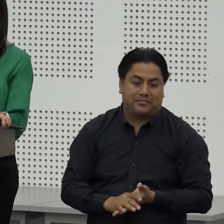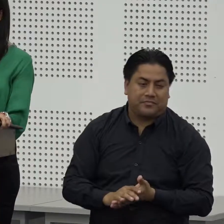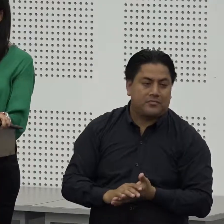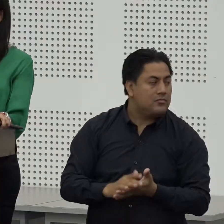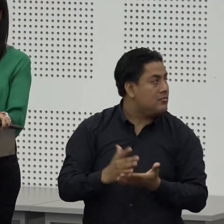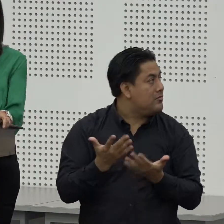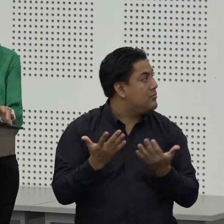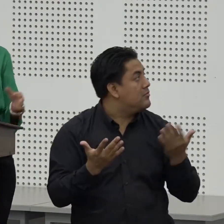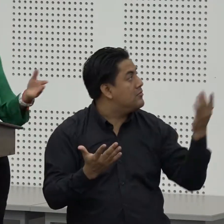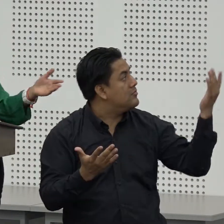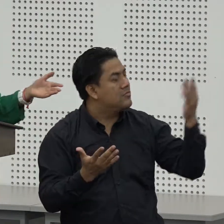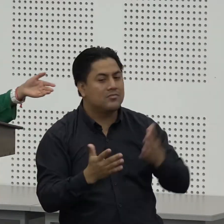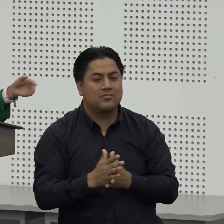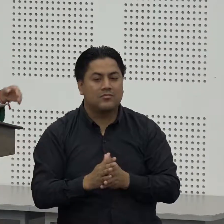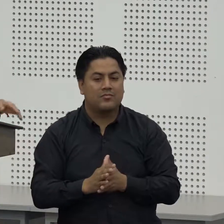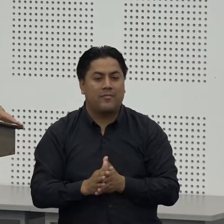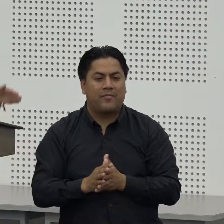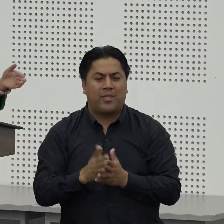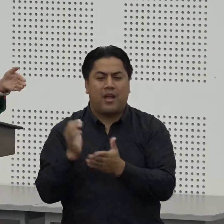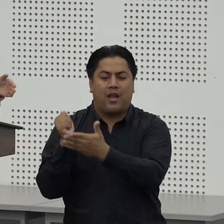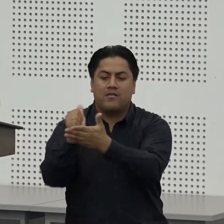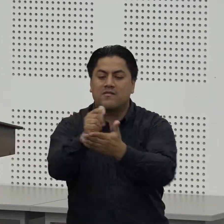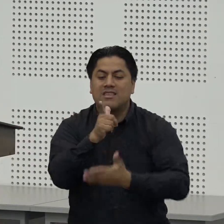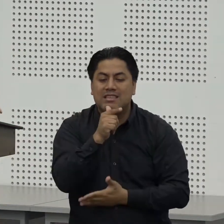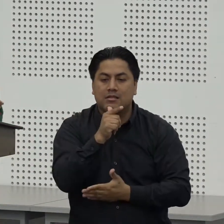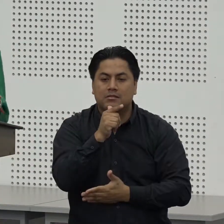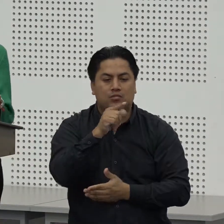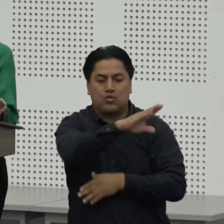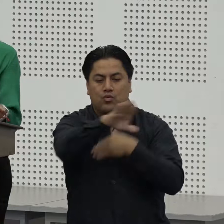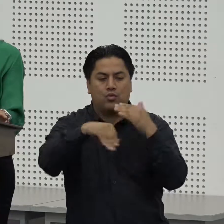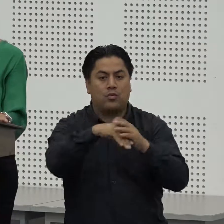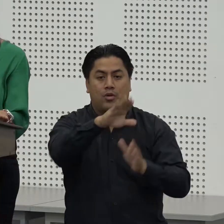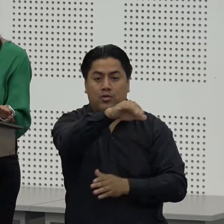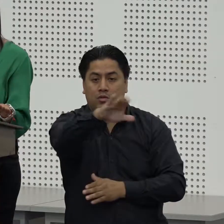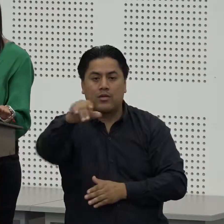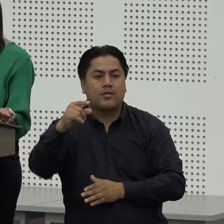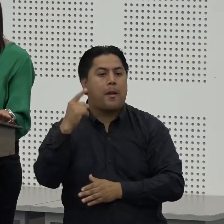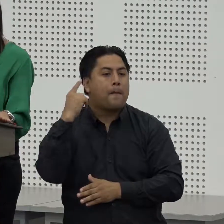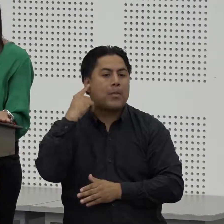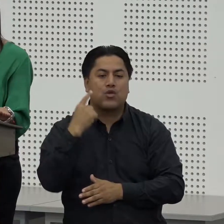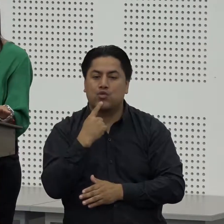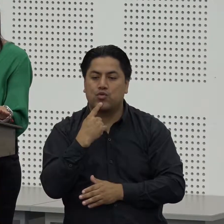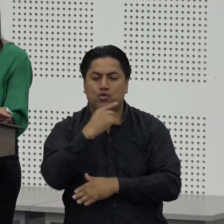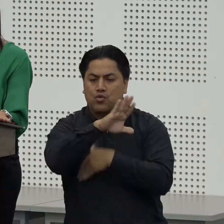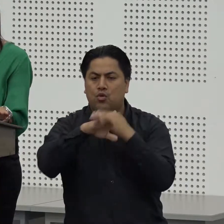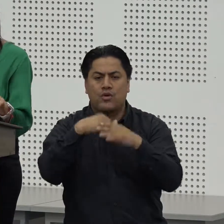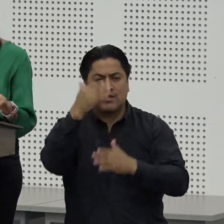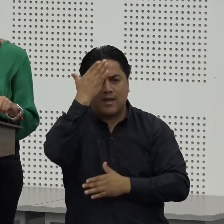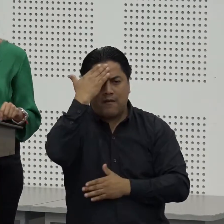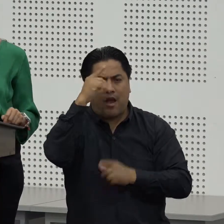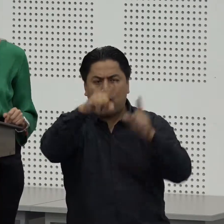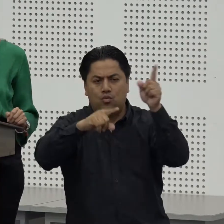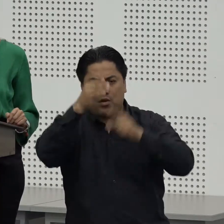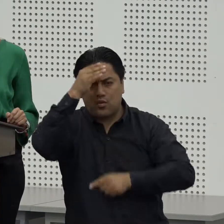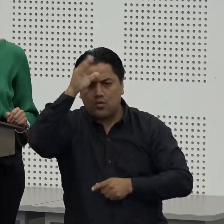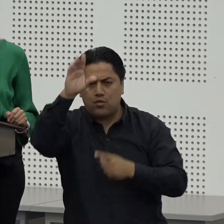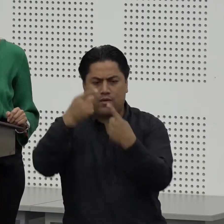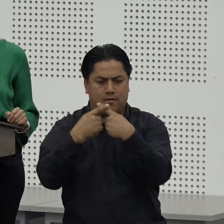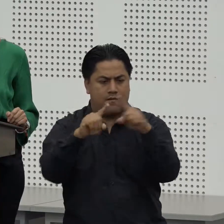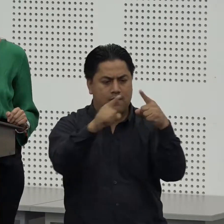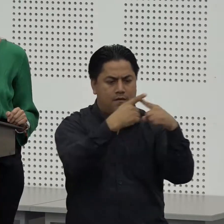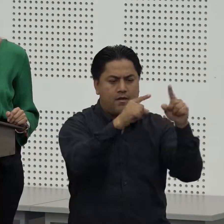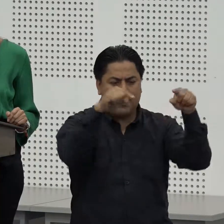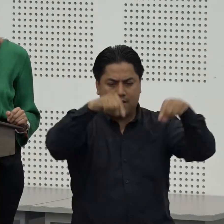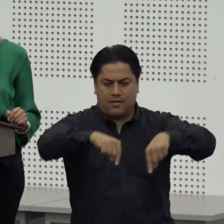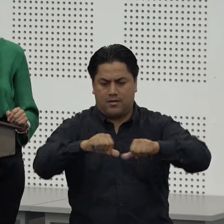bicultural bilingüe ¿quiénes son? los estudiantes personas sordas se reconoce la diversidad que tenemos en nuestros grupos de